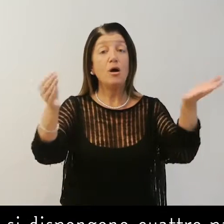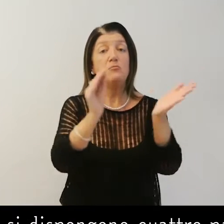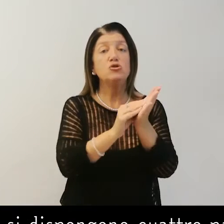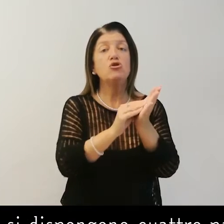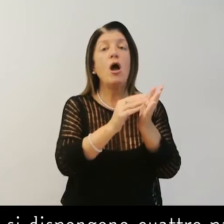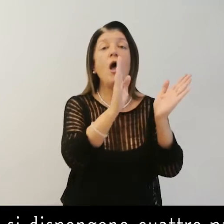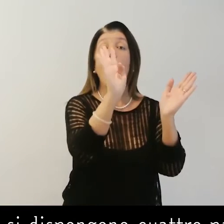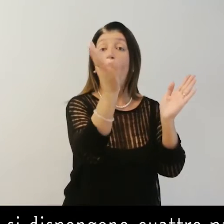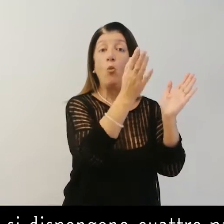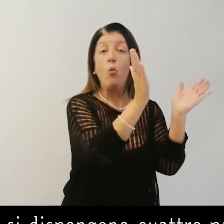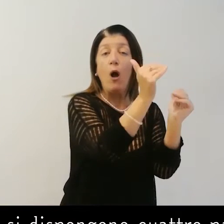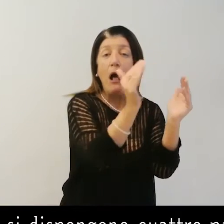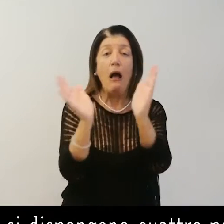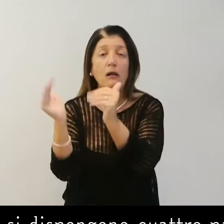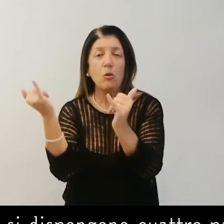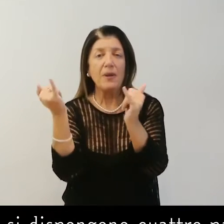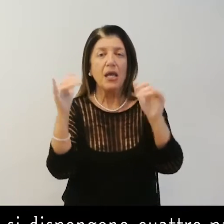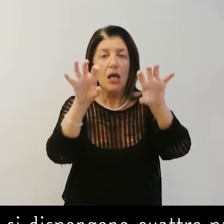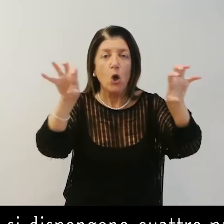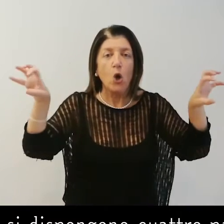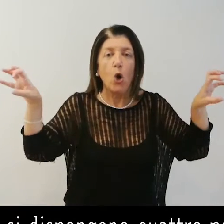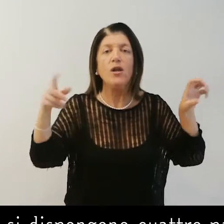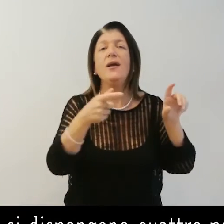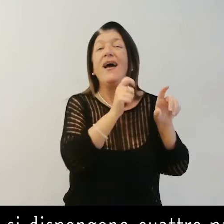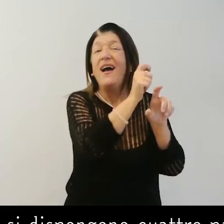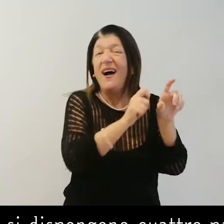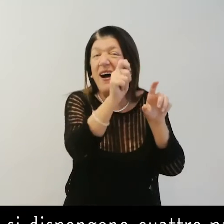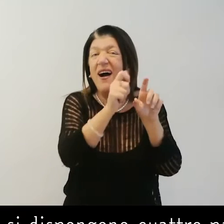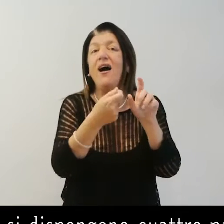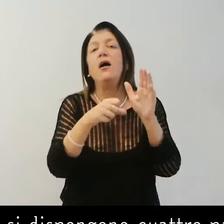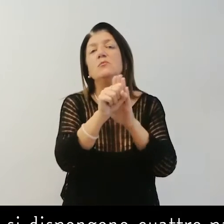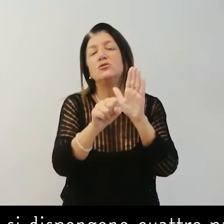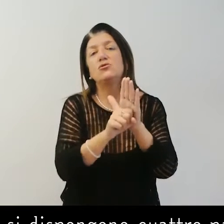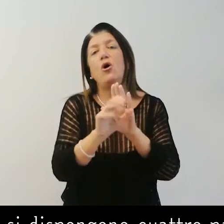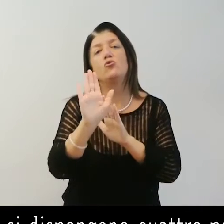lati si dispongono quattro pannelli più piccoli con scene della vita di Gesù.